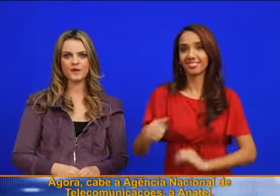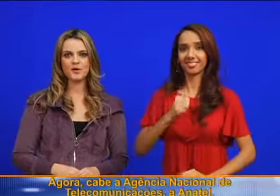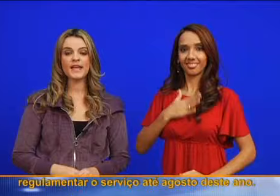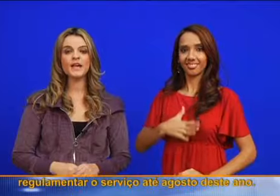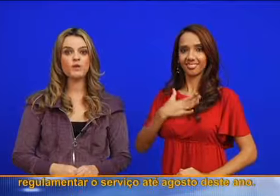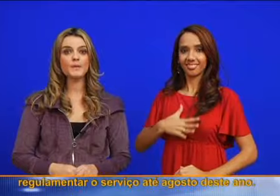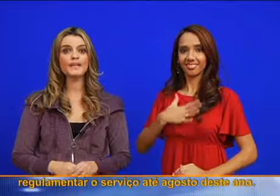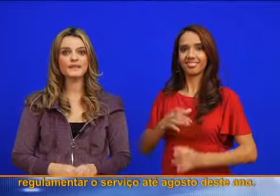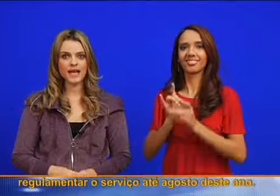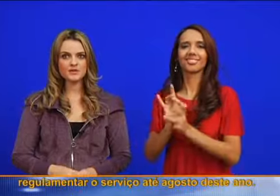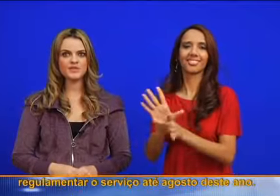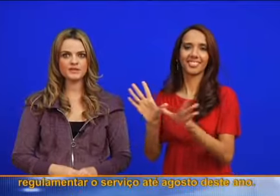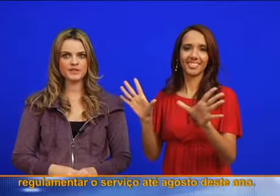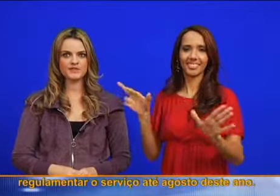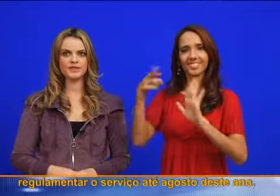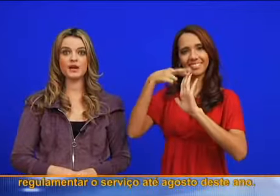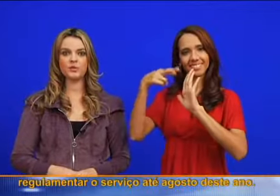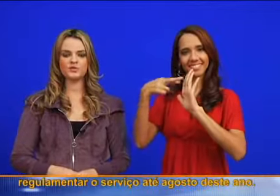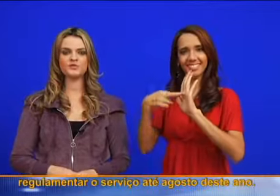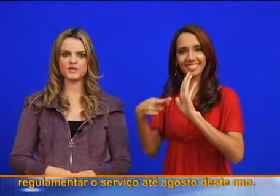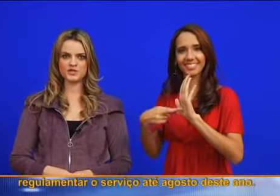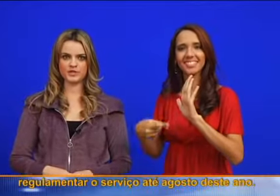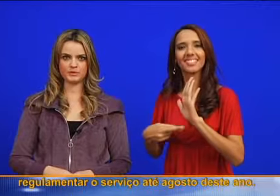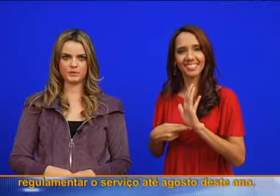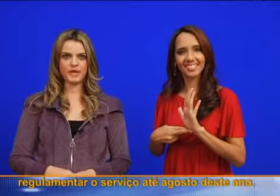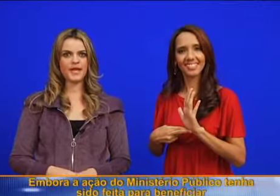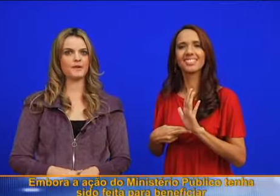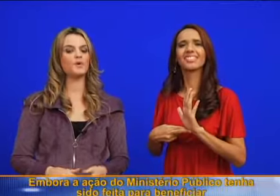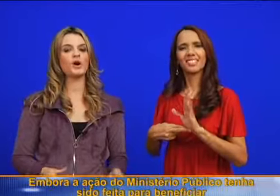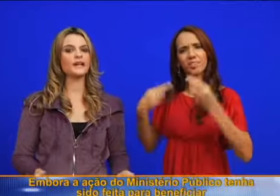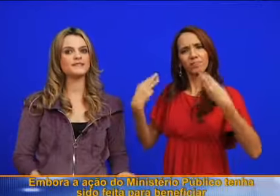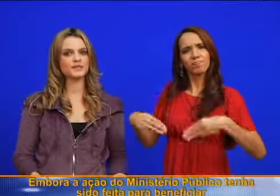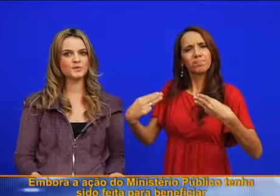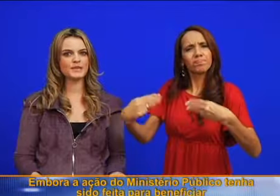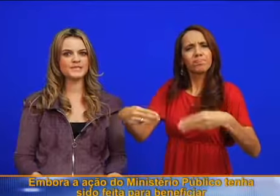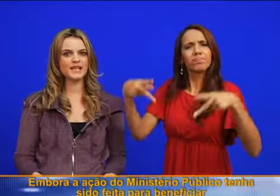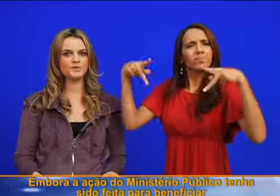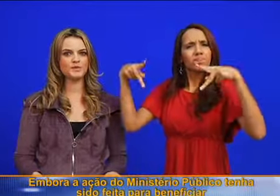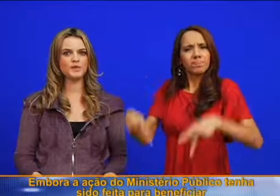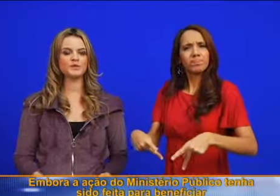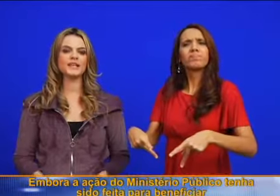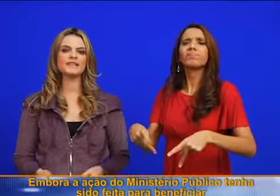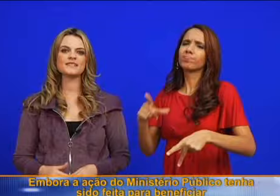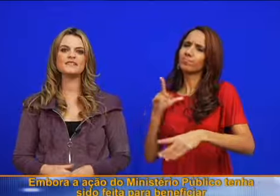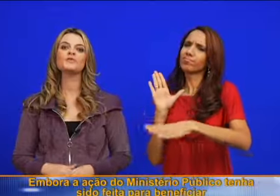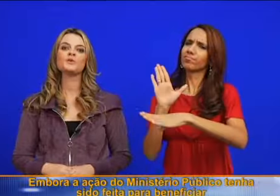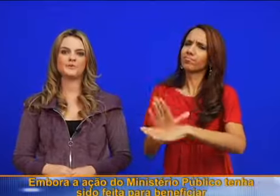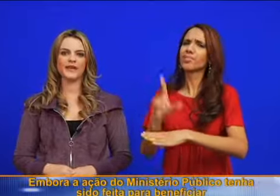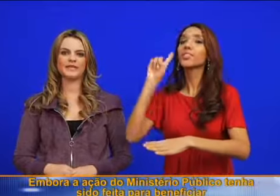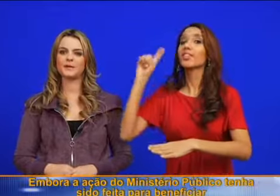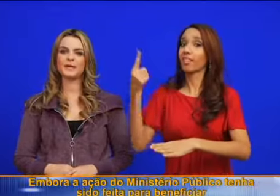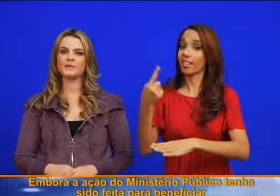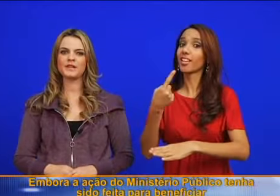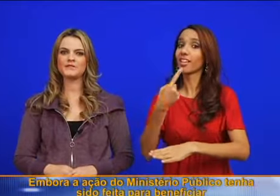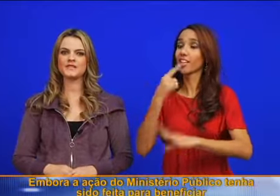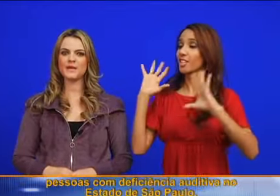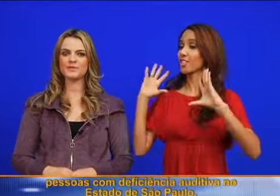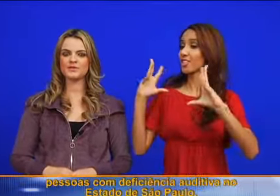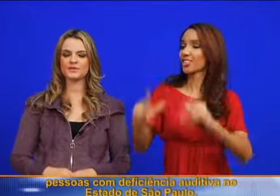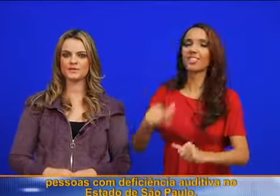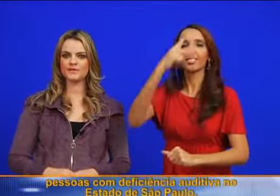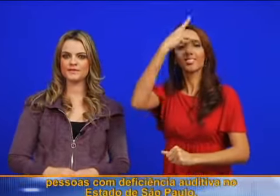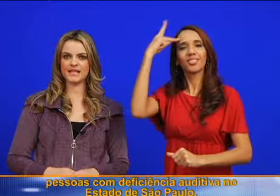a Anatel, regulamentar o serviço até agosto deste ano. Embora a ação do Ministério Público tenha sido feita para